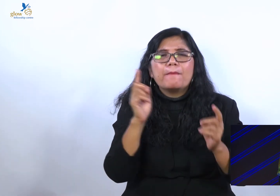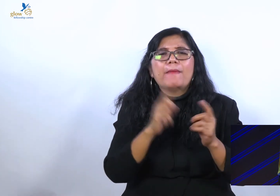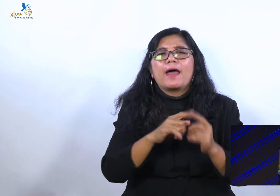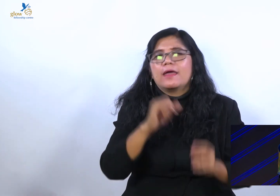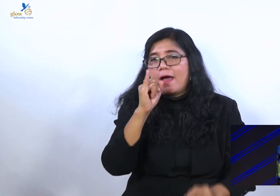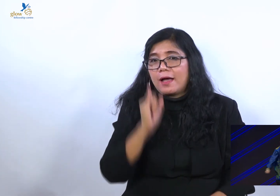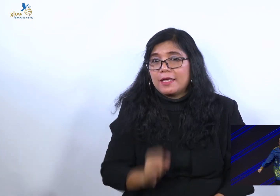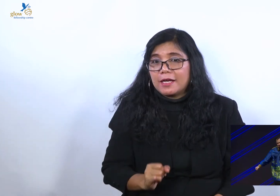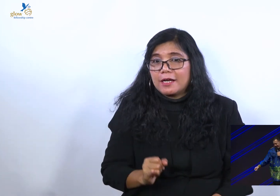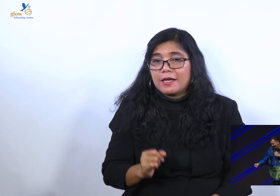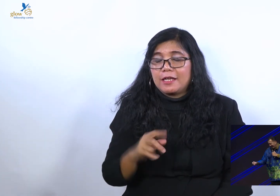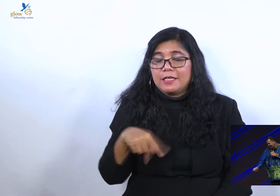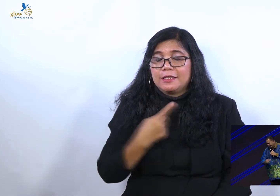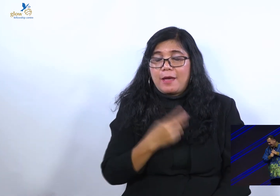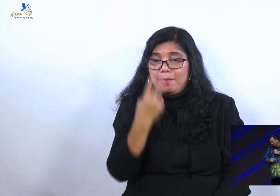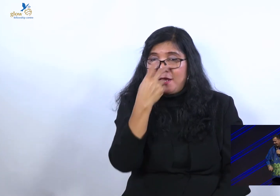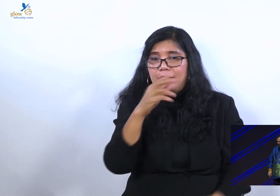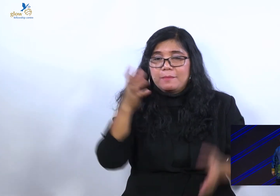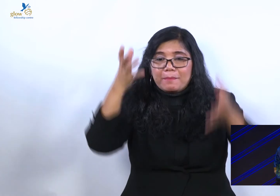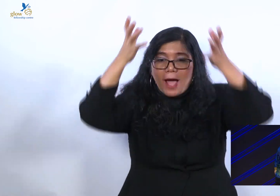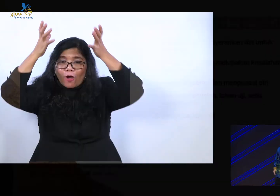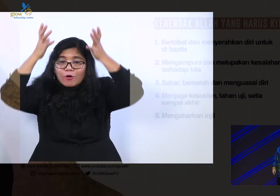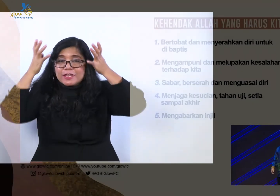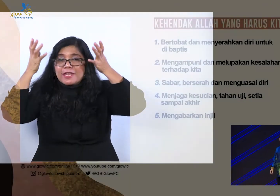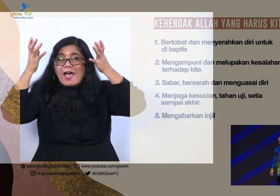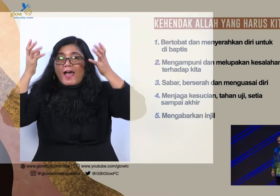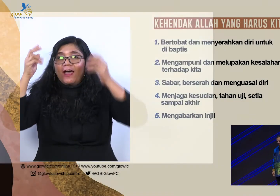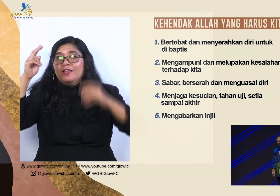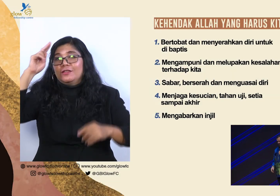sediakan. Yang Tuhan katakan haleluya. Selanjutnya.